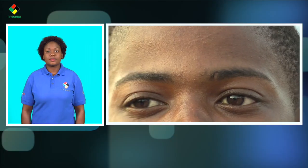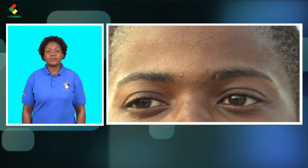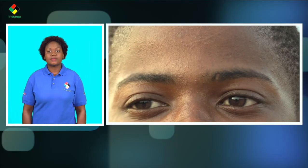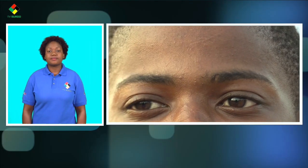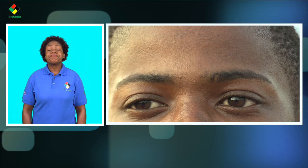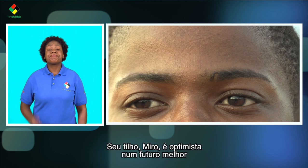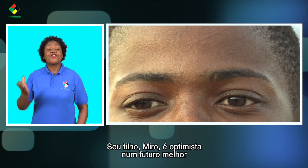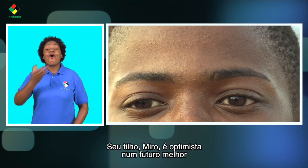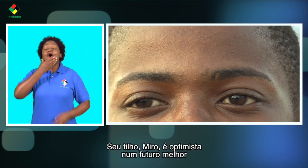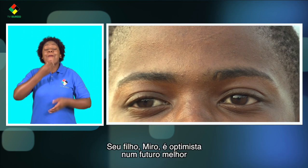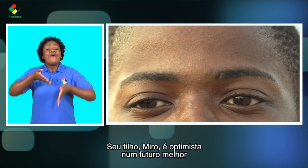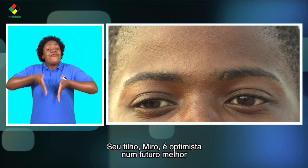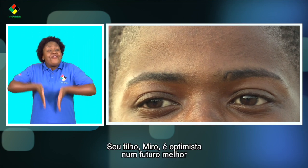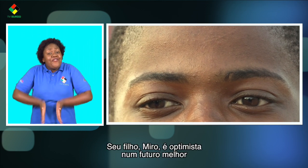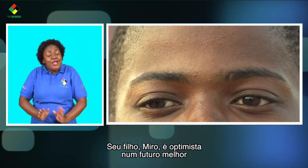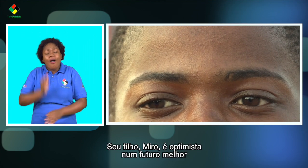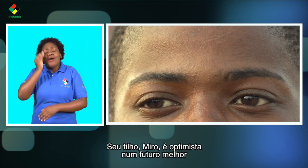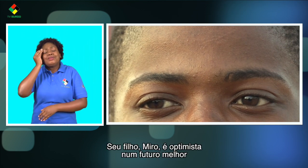O isso?